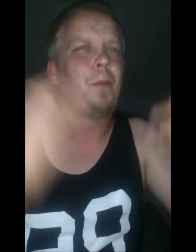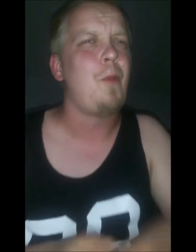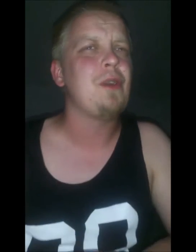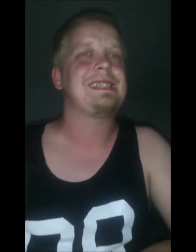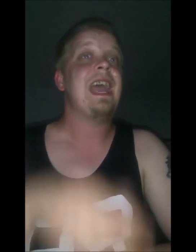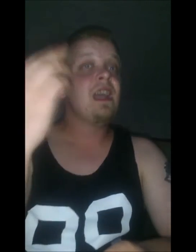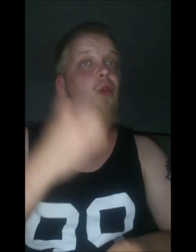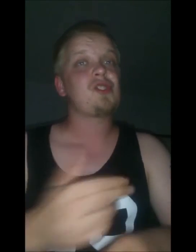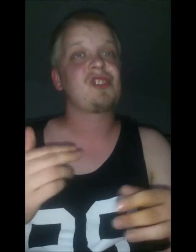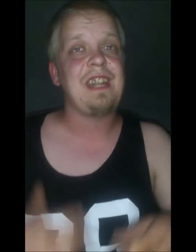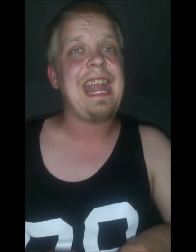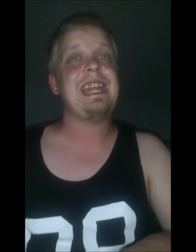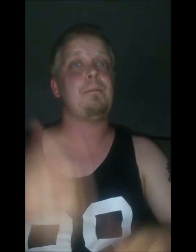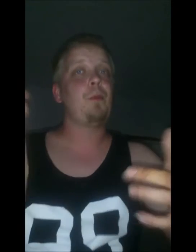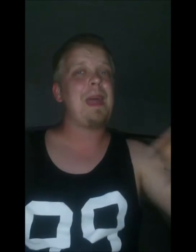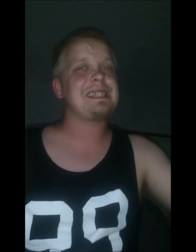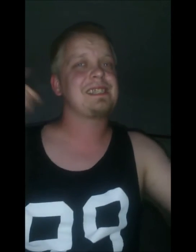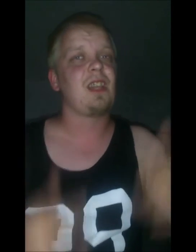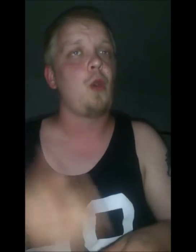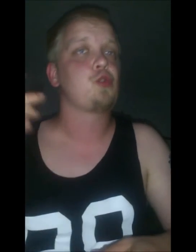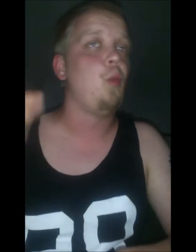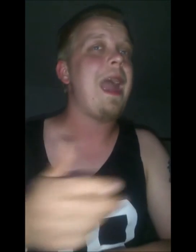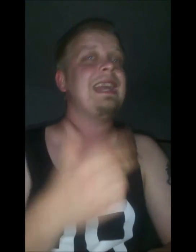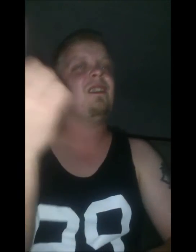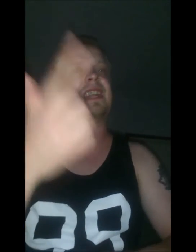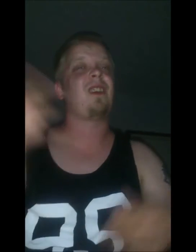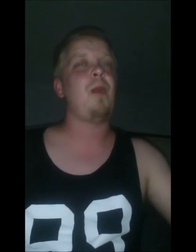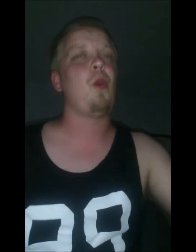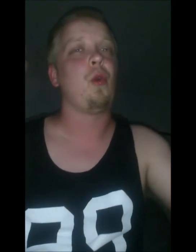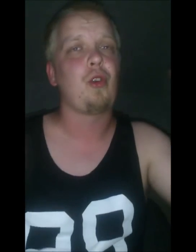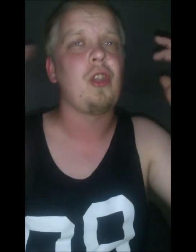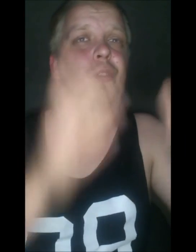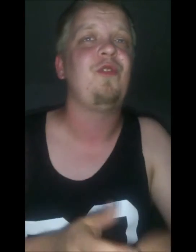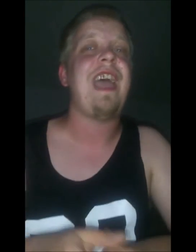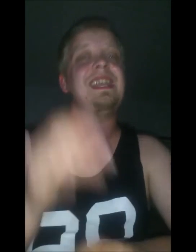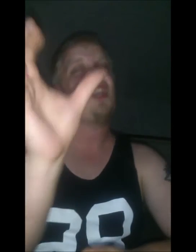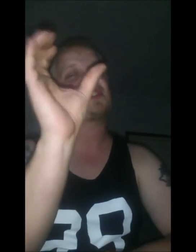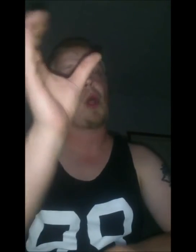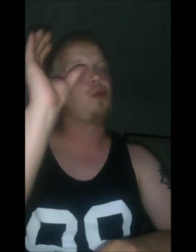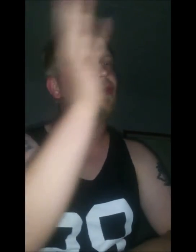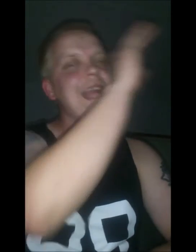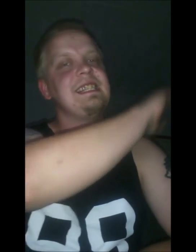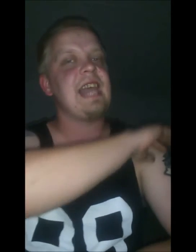ton moisen Koskaan ennen, mut that's the lowest way Andi, come on, kolokyt vee You're so crazy